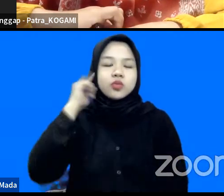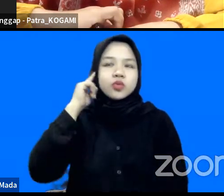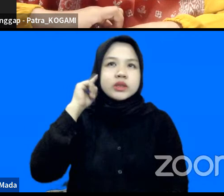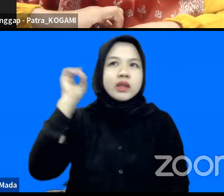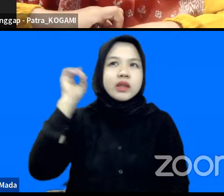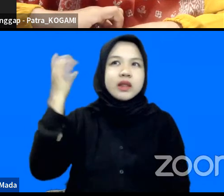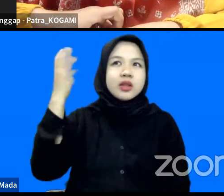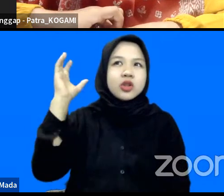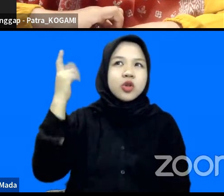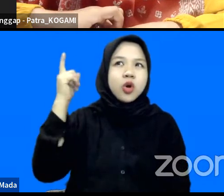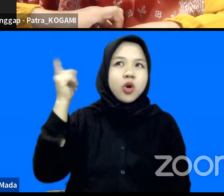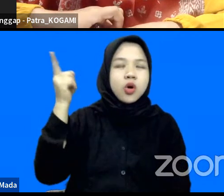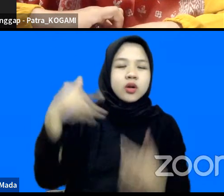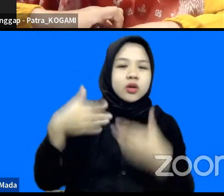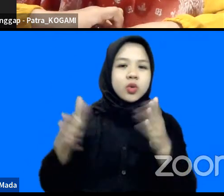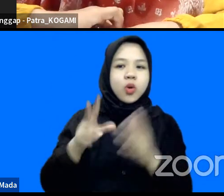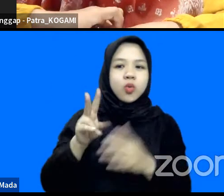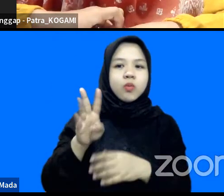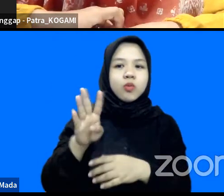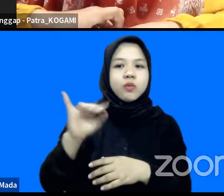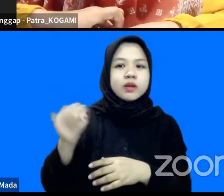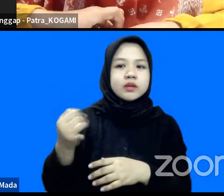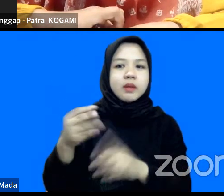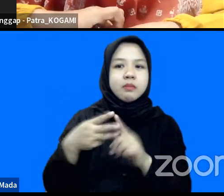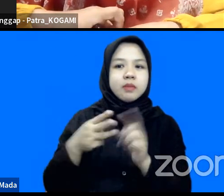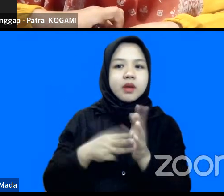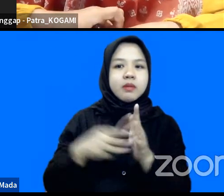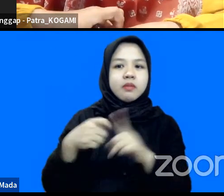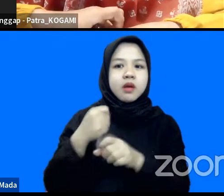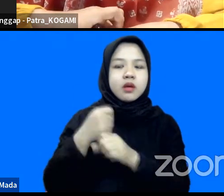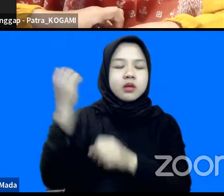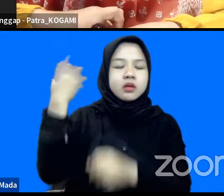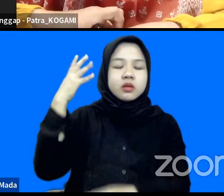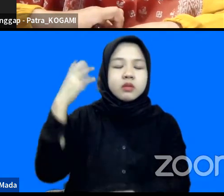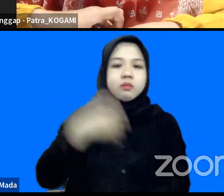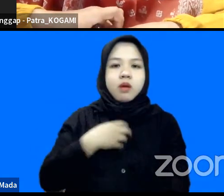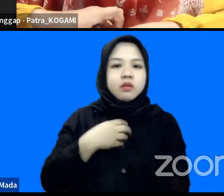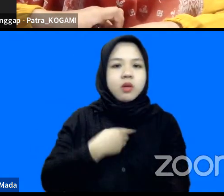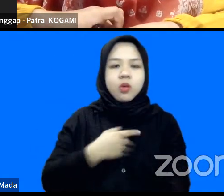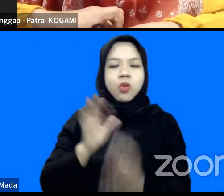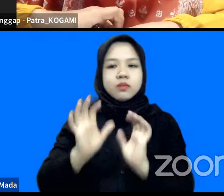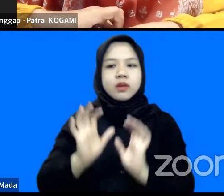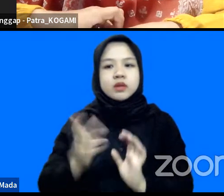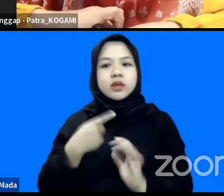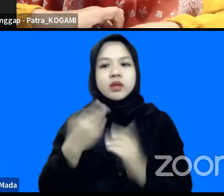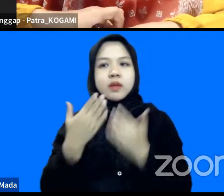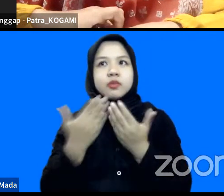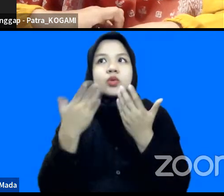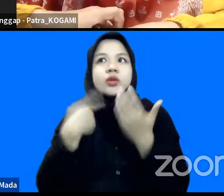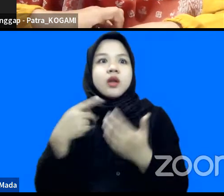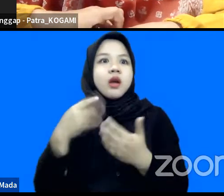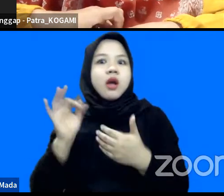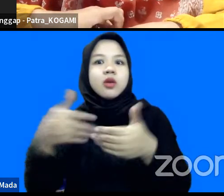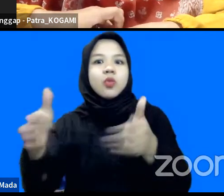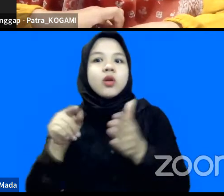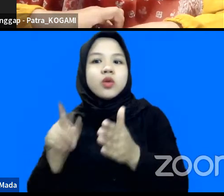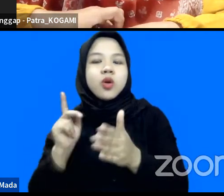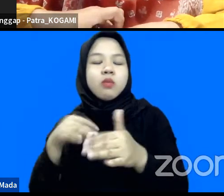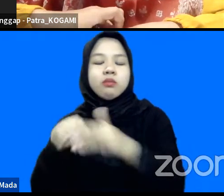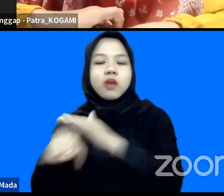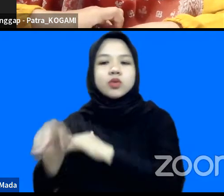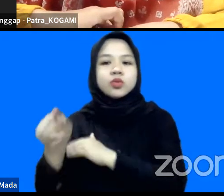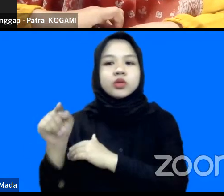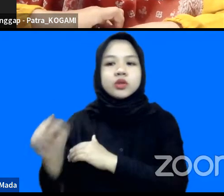ruang 24 jam BMKG itu maknanya luar biasa kita bersyukur kita enggak ada di ruangan itu kalau masuk ke situ